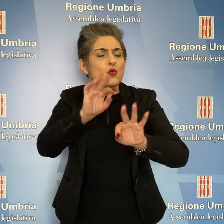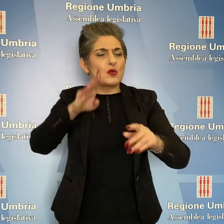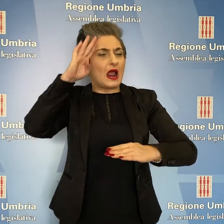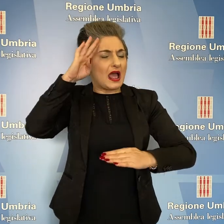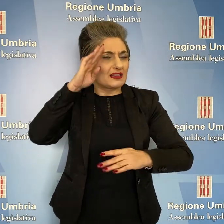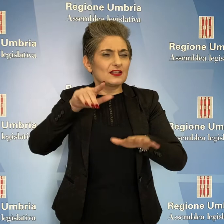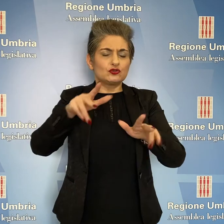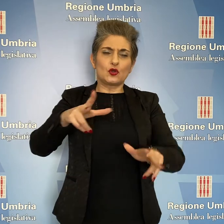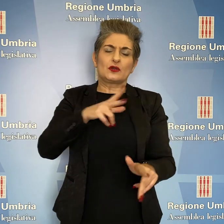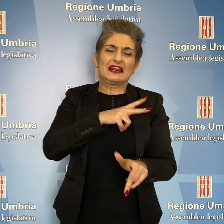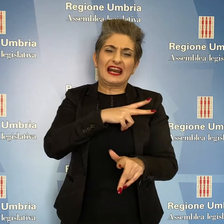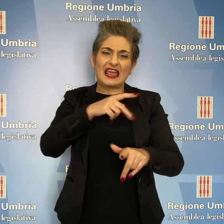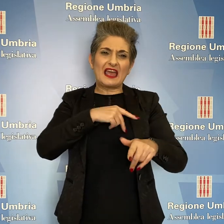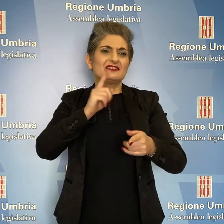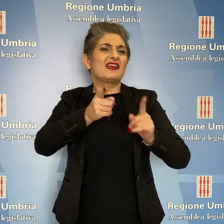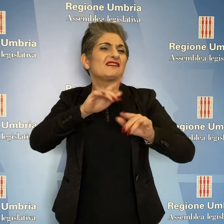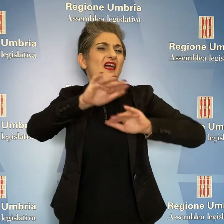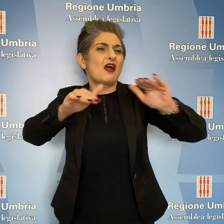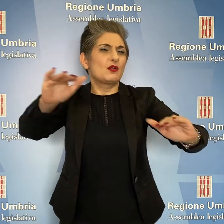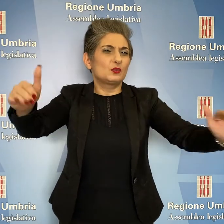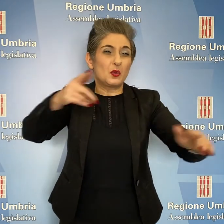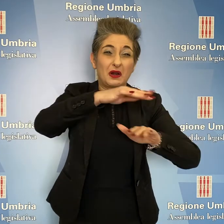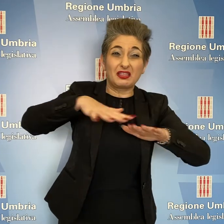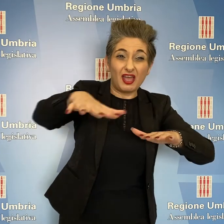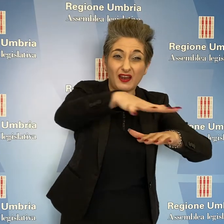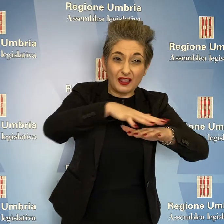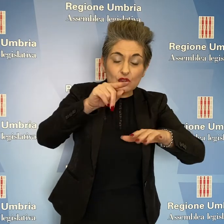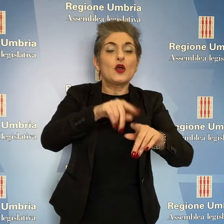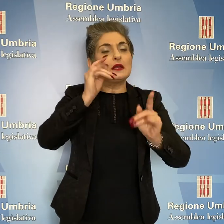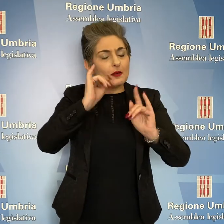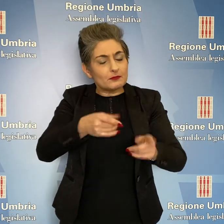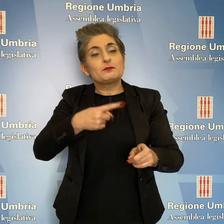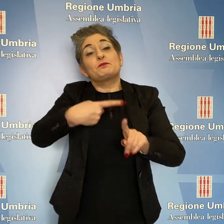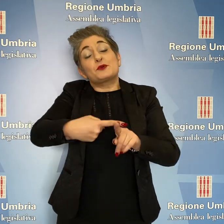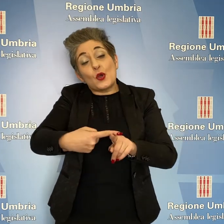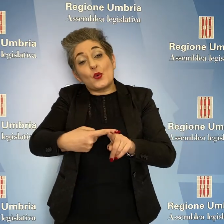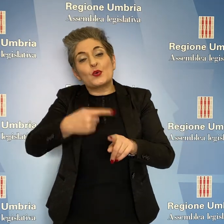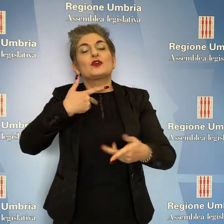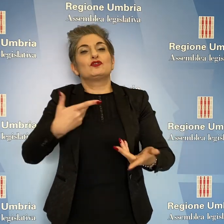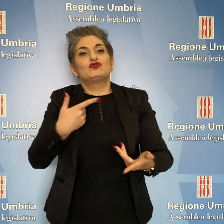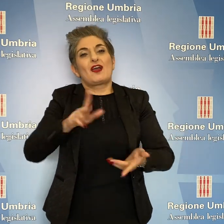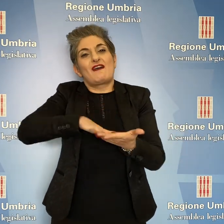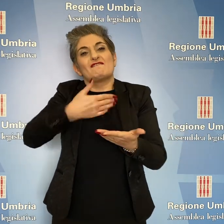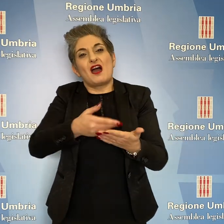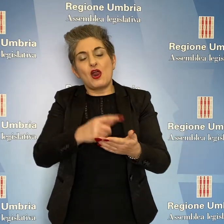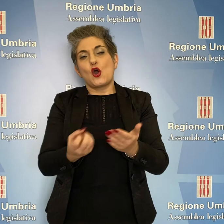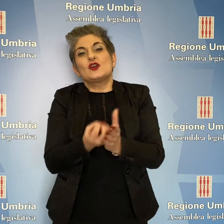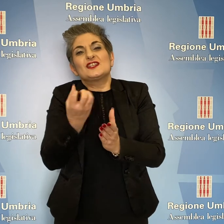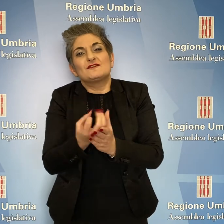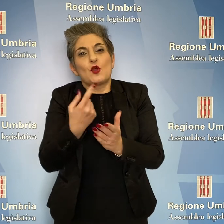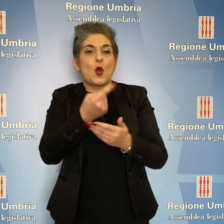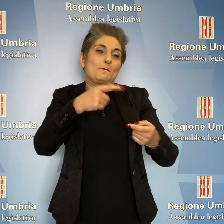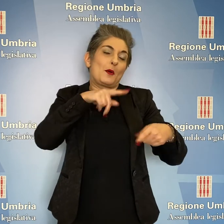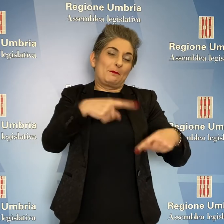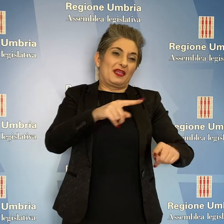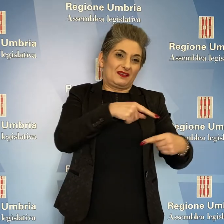pienamente e con determinazione la ricchezza naturalistica del territorio, intendono farne anche elemento di valorizzazione e sviluppo